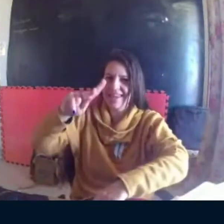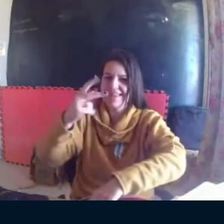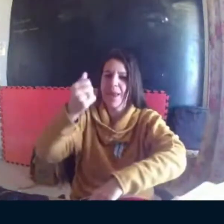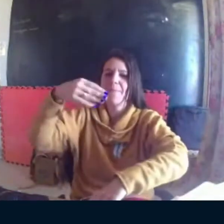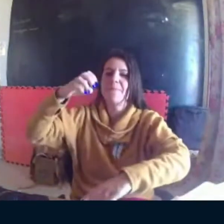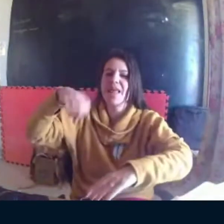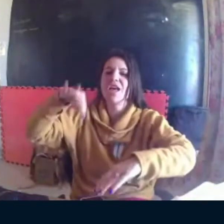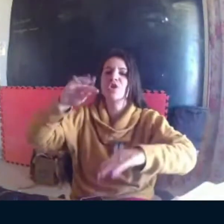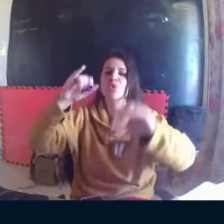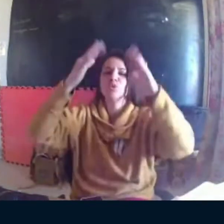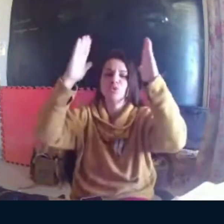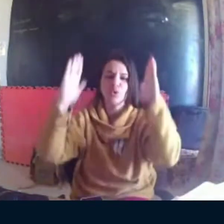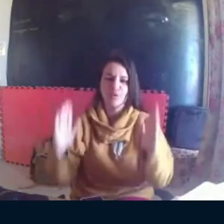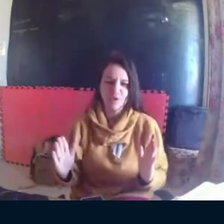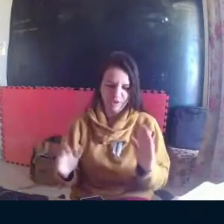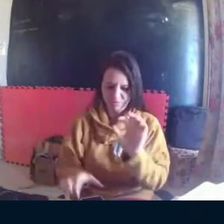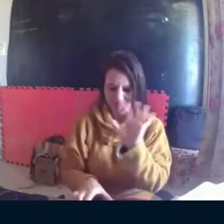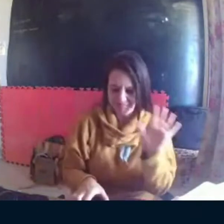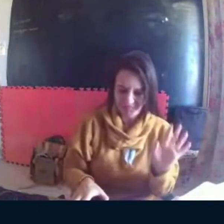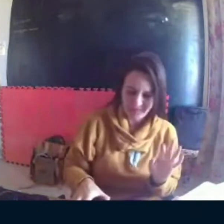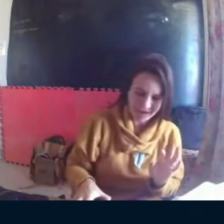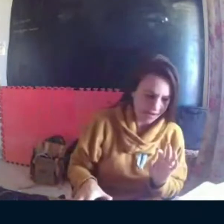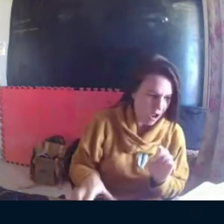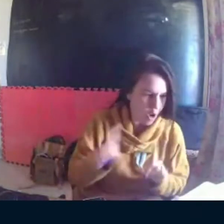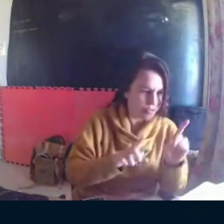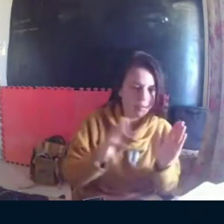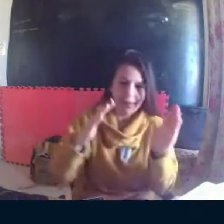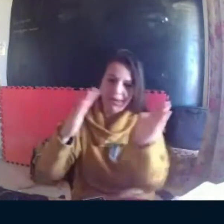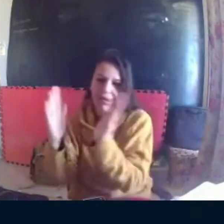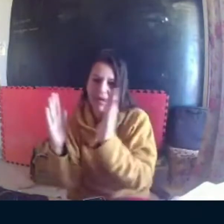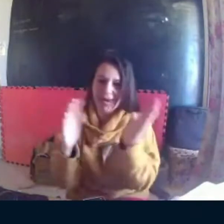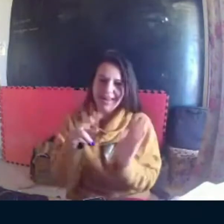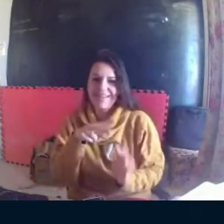para alguns parágrafos, eu vi que não estava alinhado.